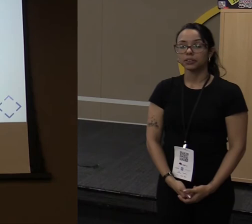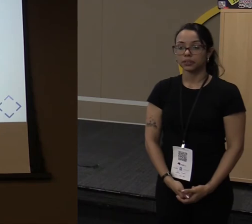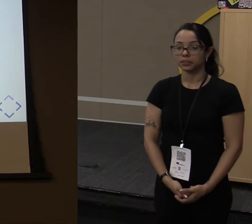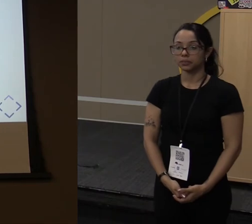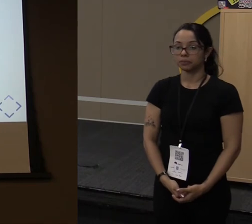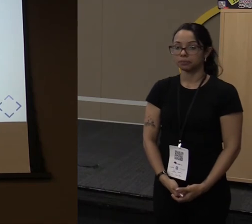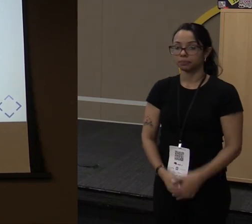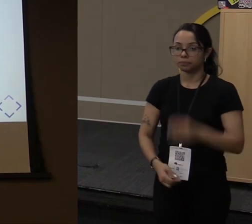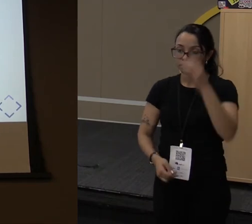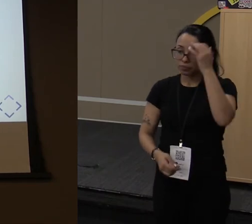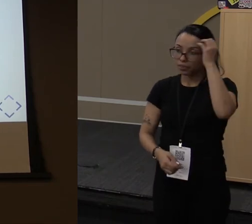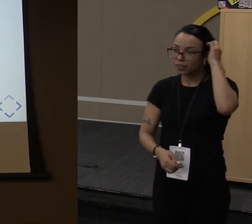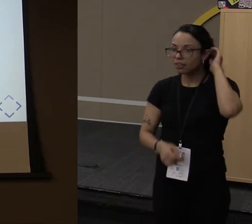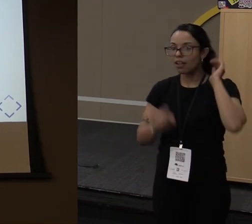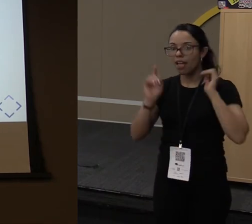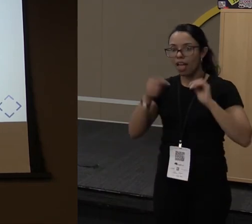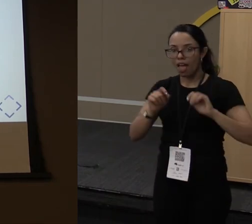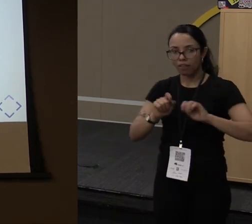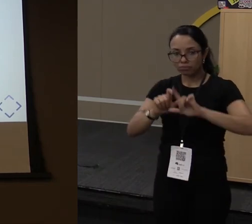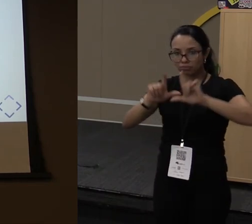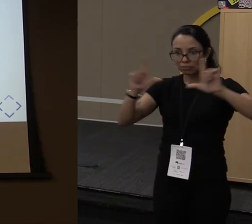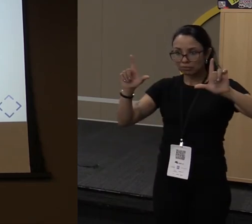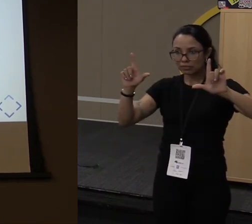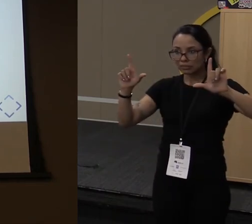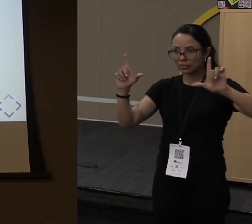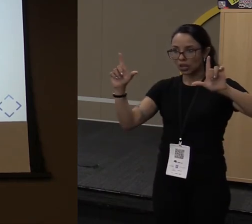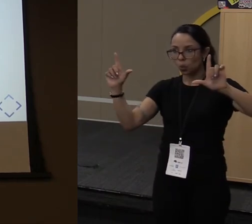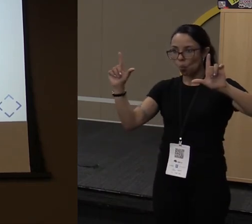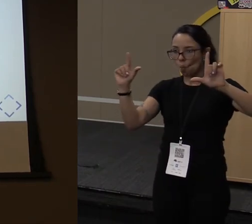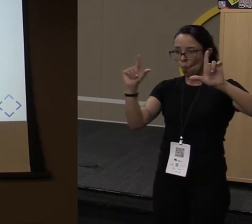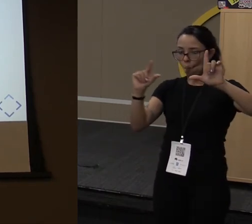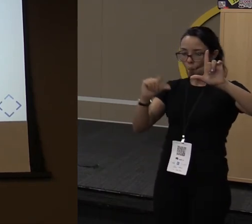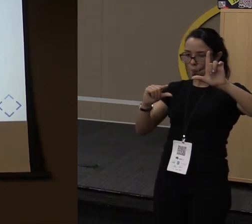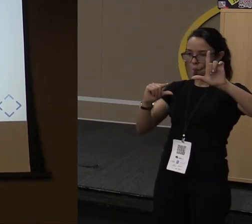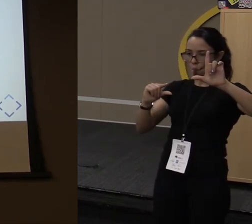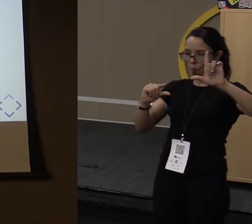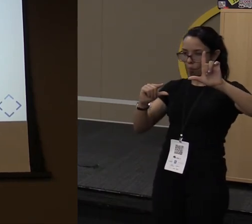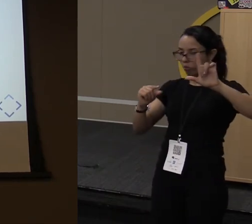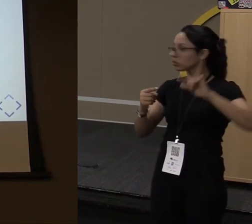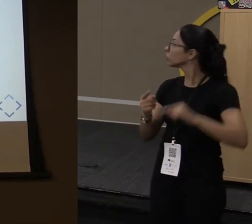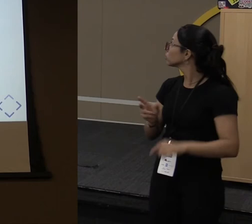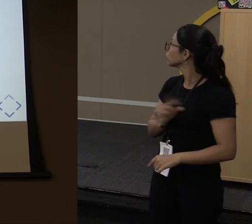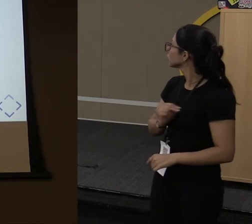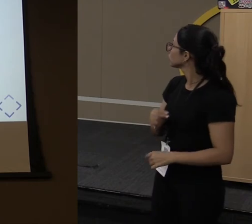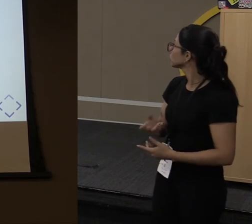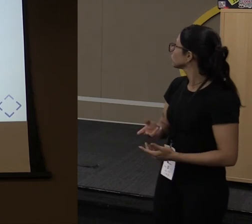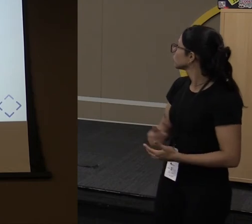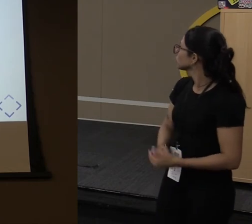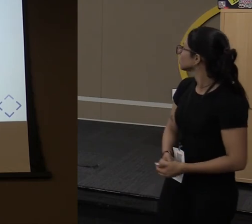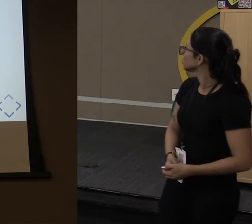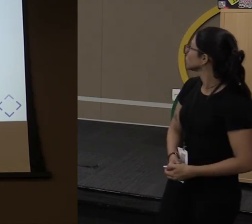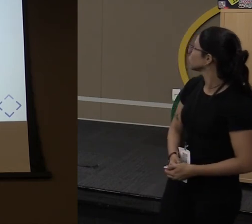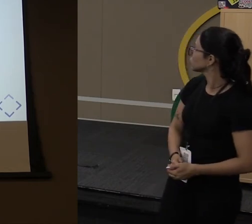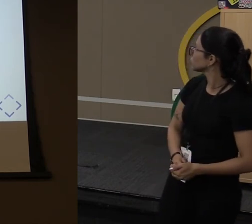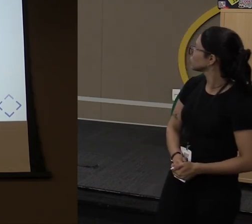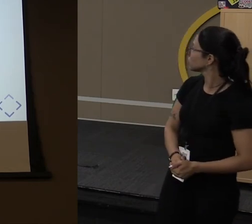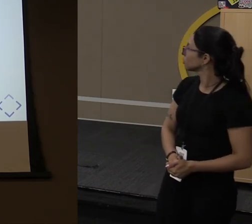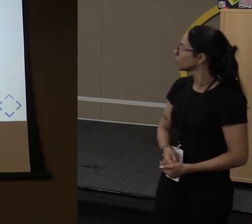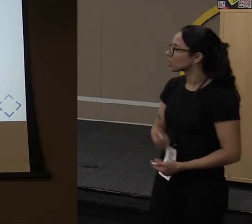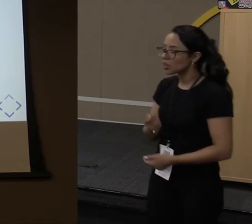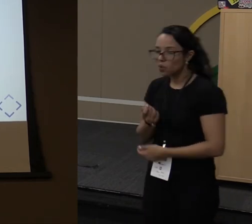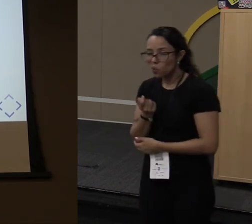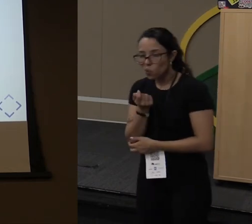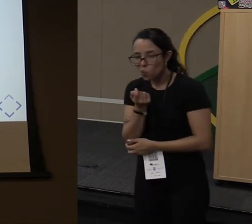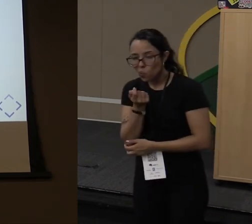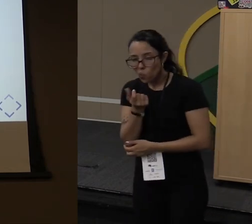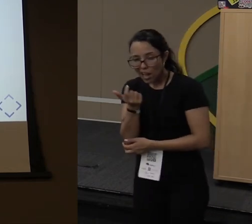É uma redução de sintaxe para nós que somos javeiros, javistas, muito grande. Então, é quase funcional, cara.